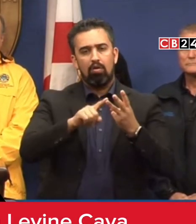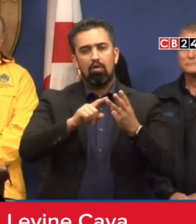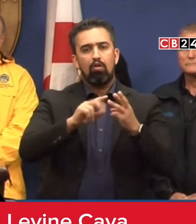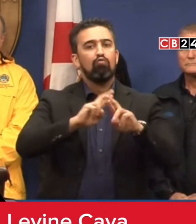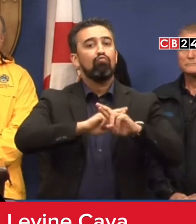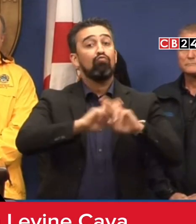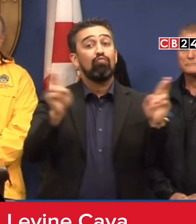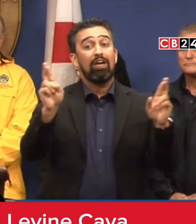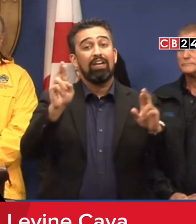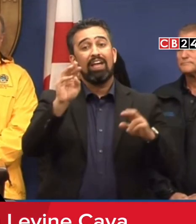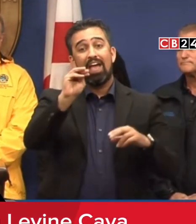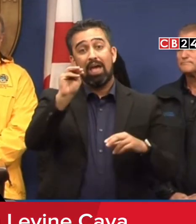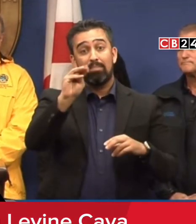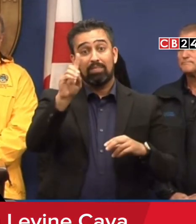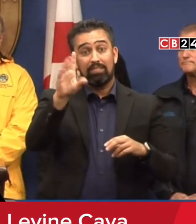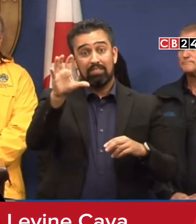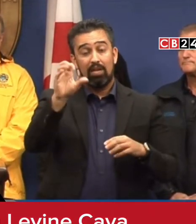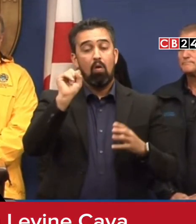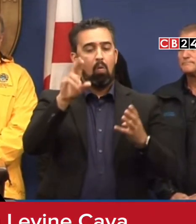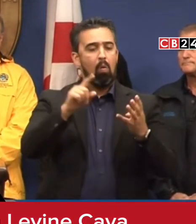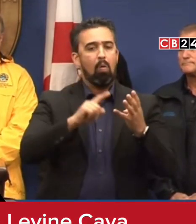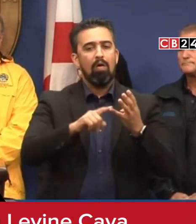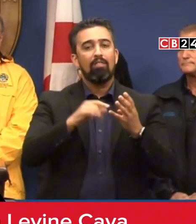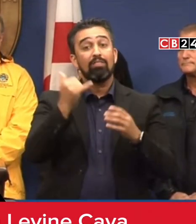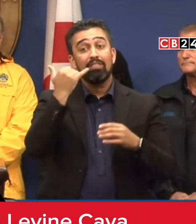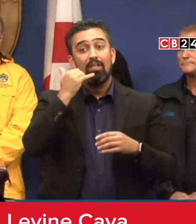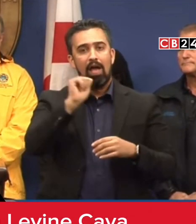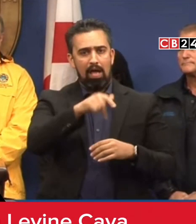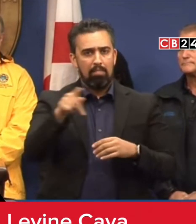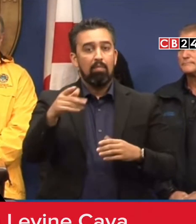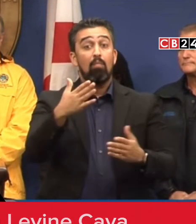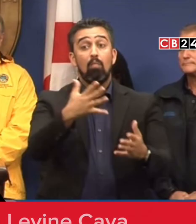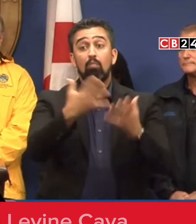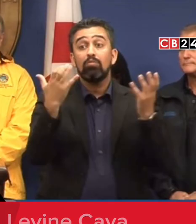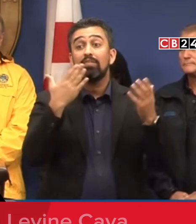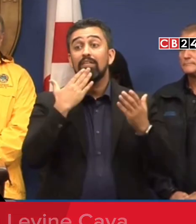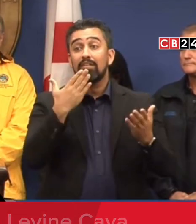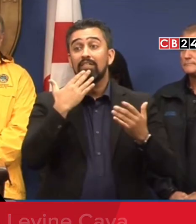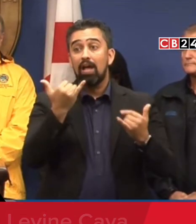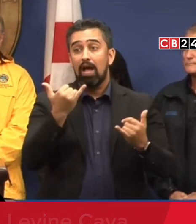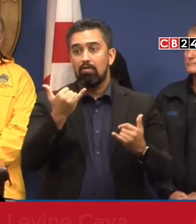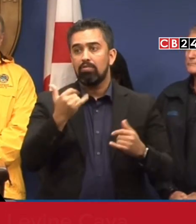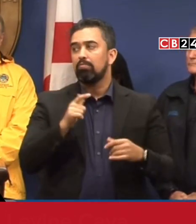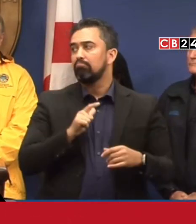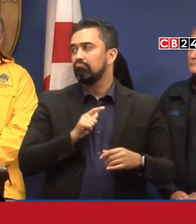iPhone y Android. Muchas gracias. Gracias. Gracias. Gracias. Gracias. Gracias. Gracias. pasando?